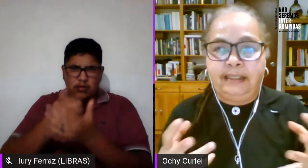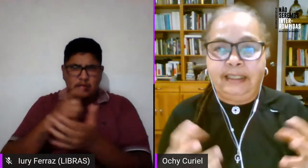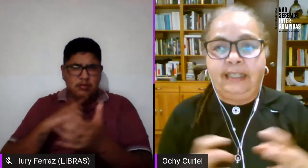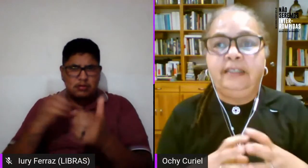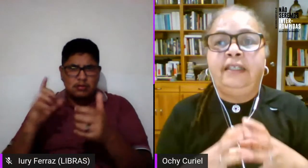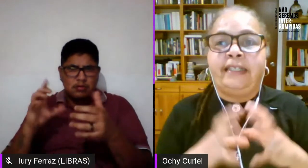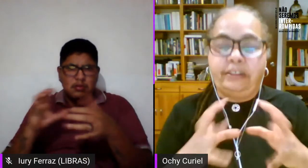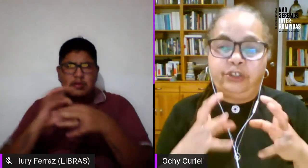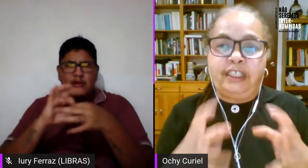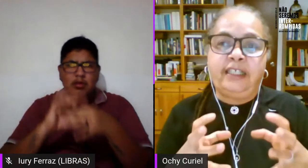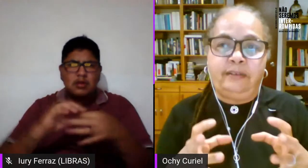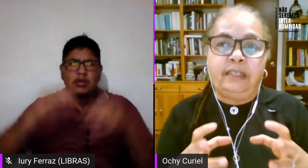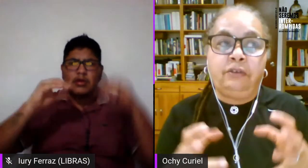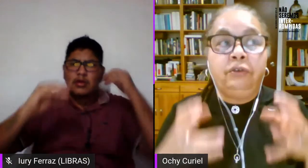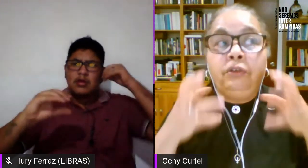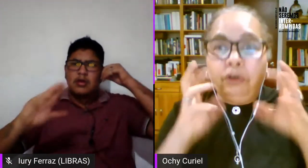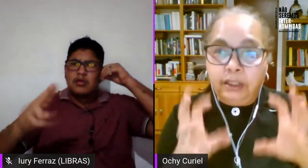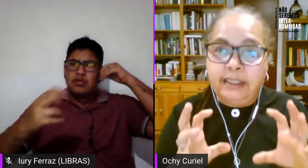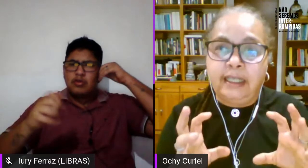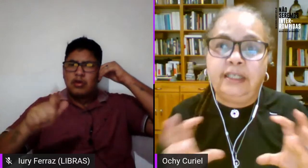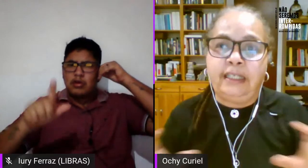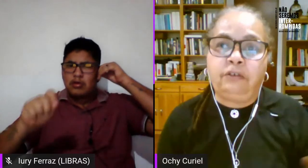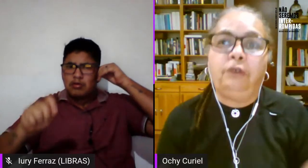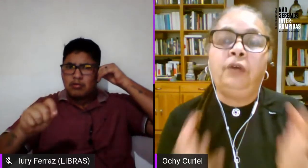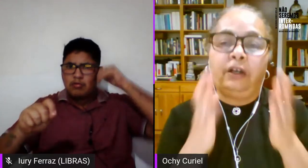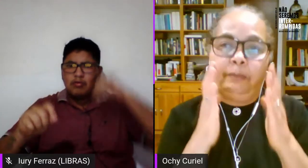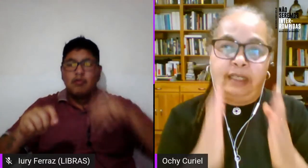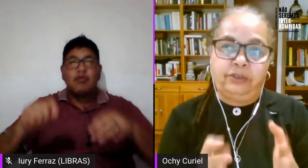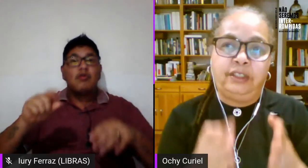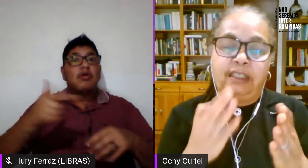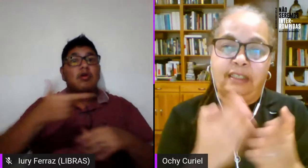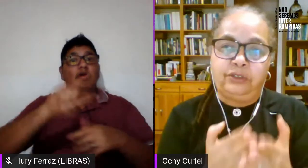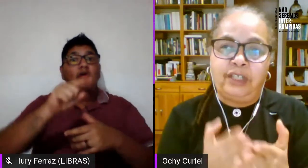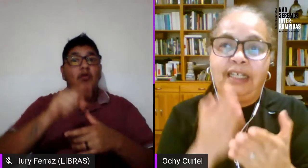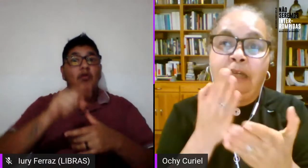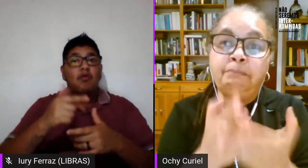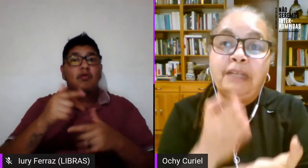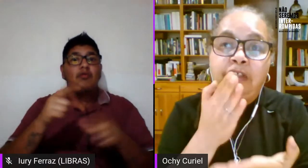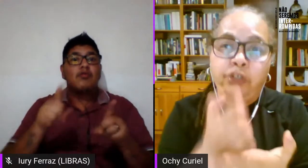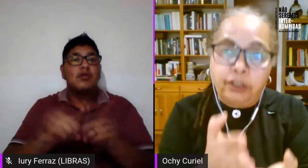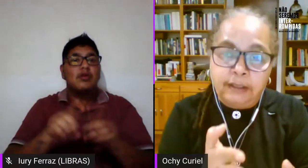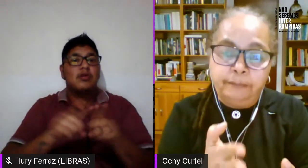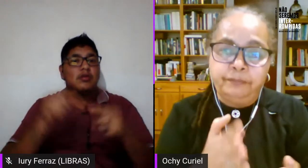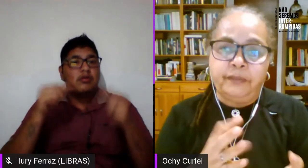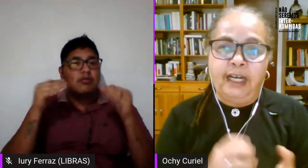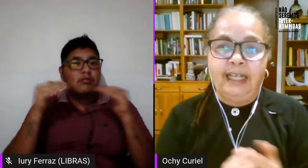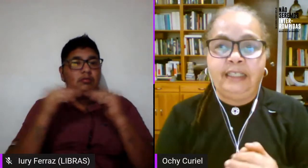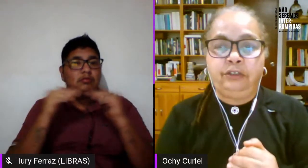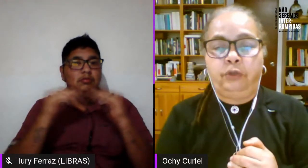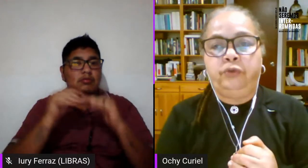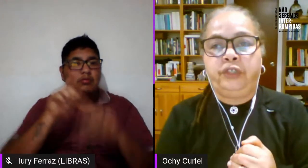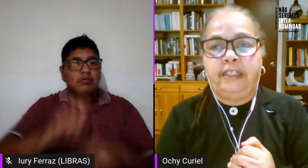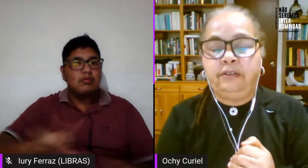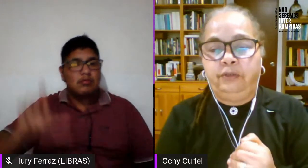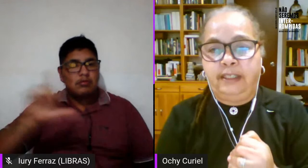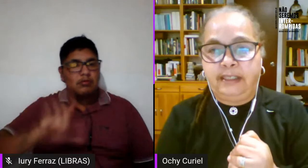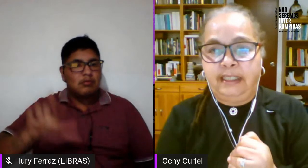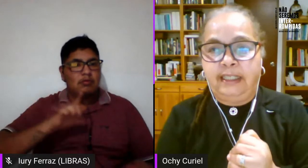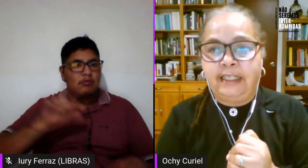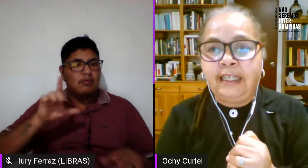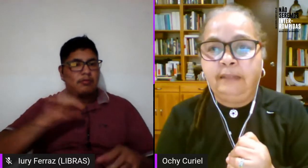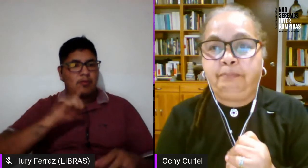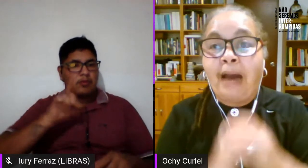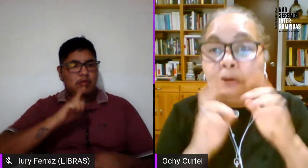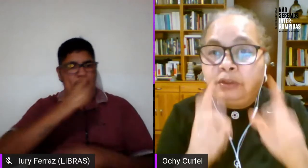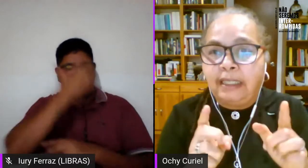etcétera que eso tenía que ver con lógicas de cómo la cooperación internacional empezó a introducir una